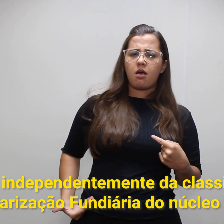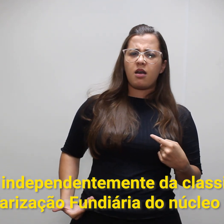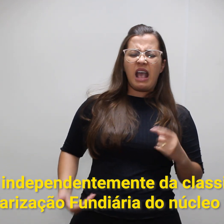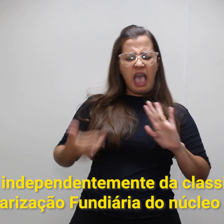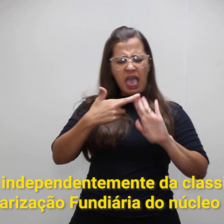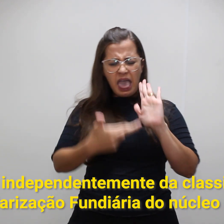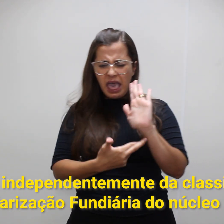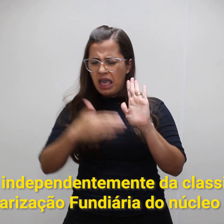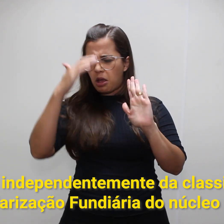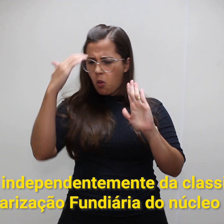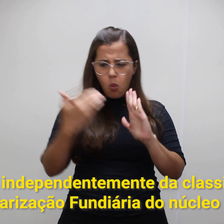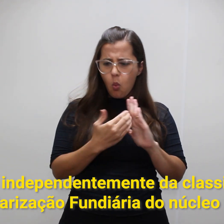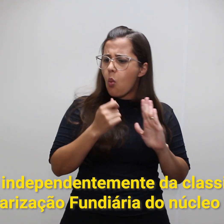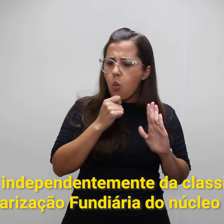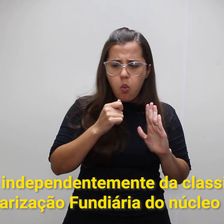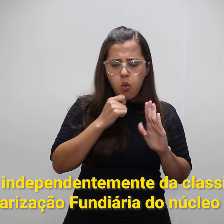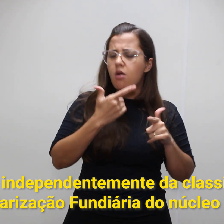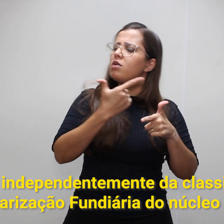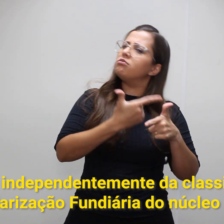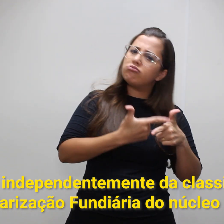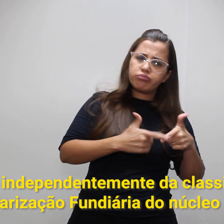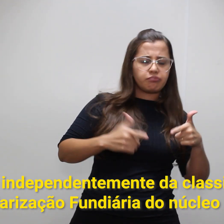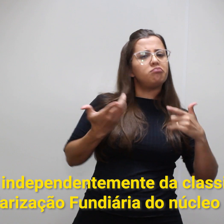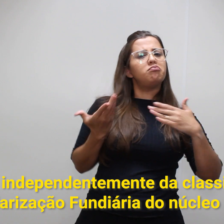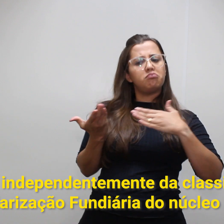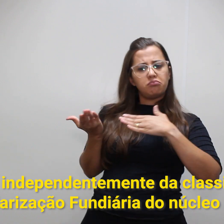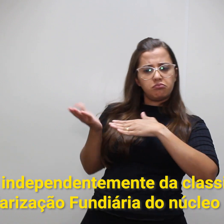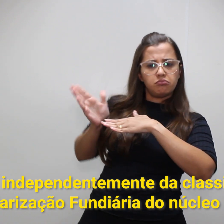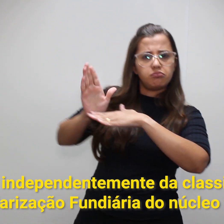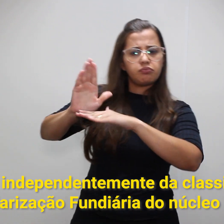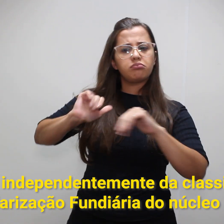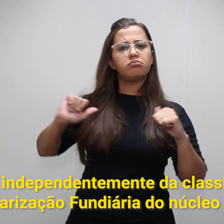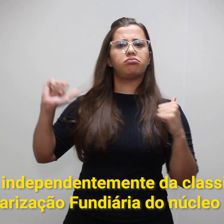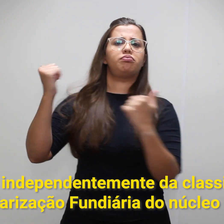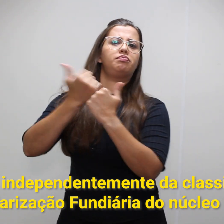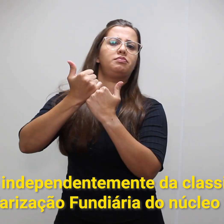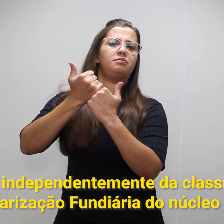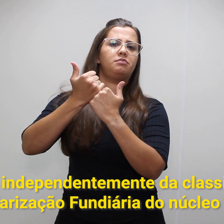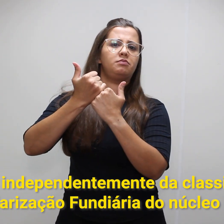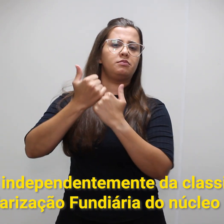classificação da regularização fundiária do núcleo urbano.